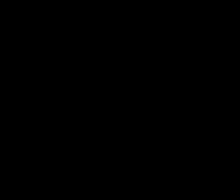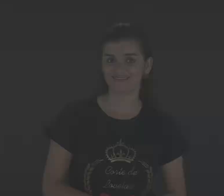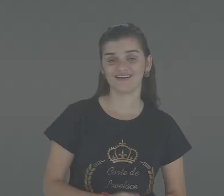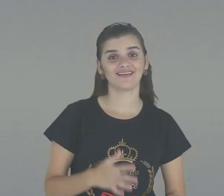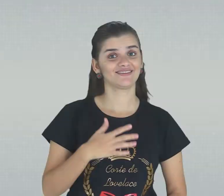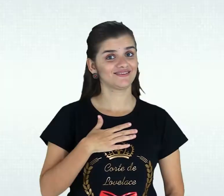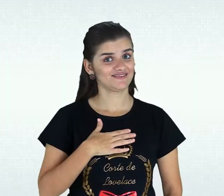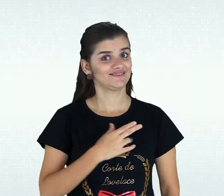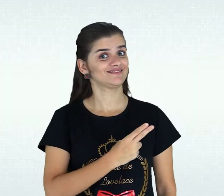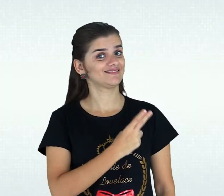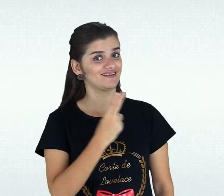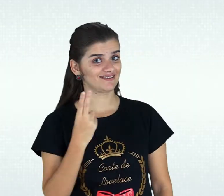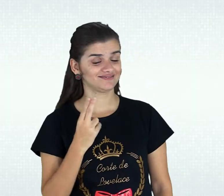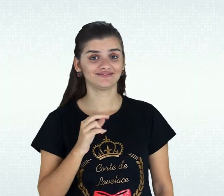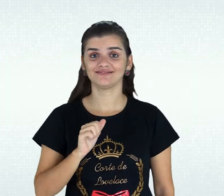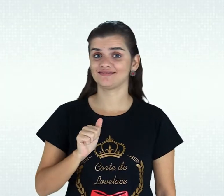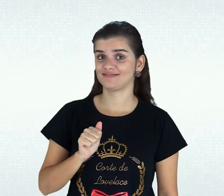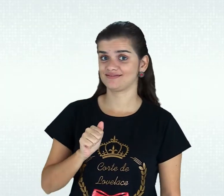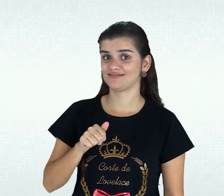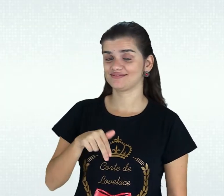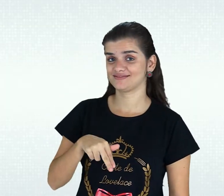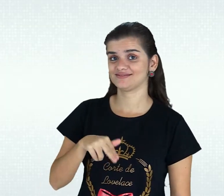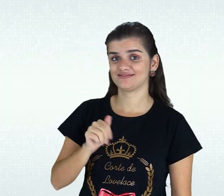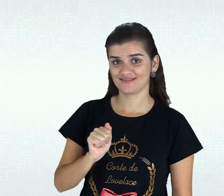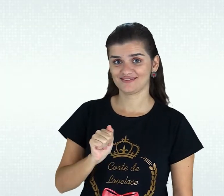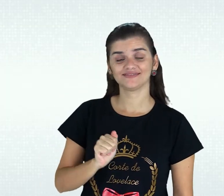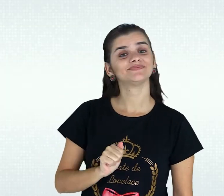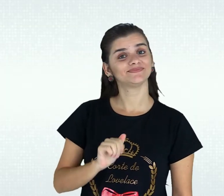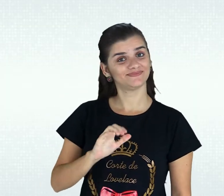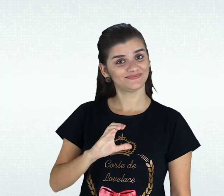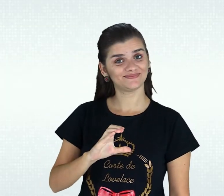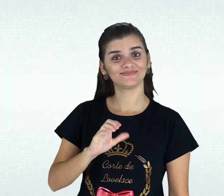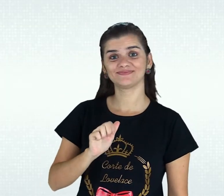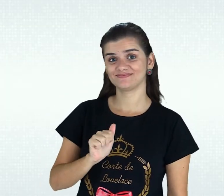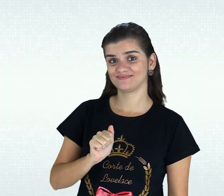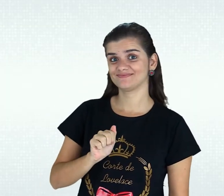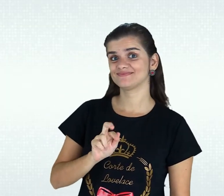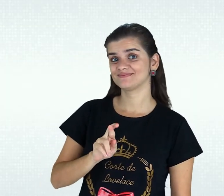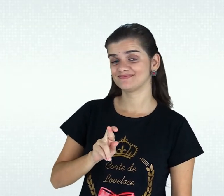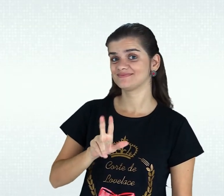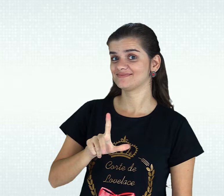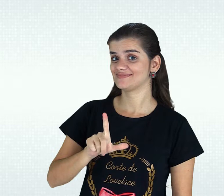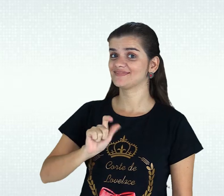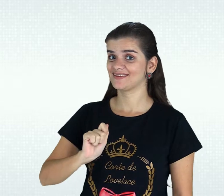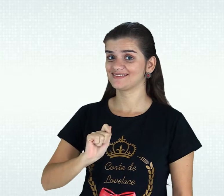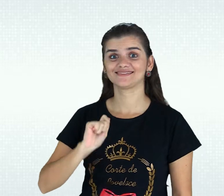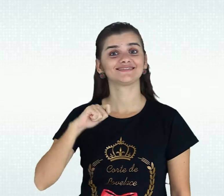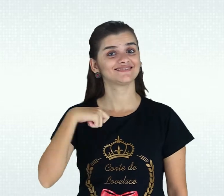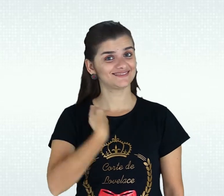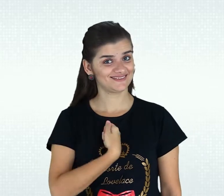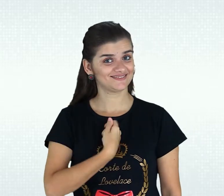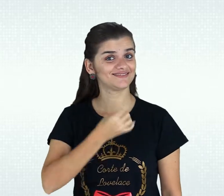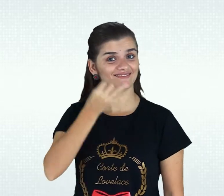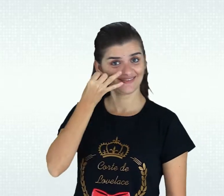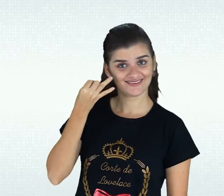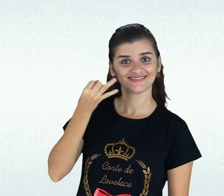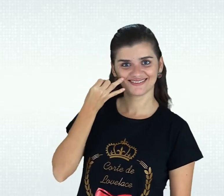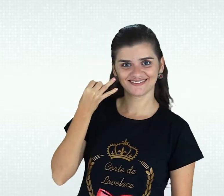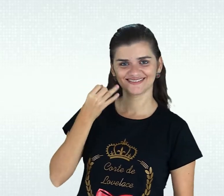Meu nome é Ana Carla e meu sinal é